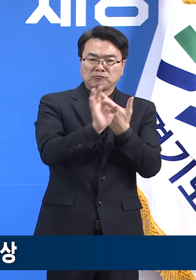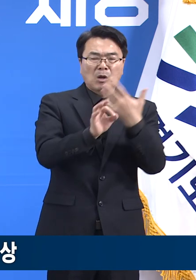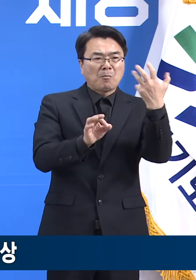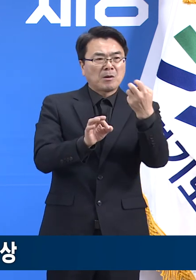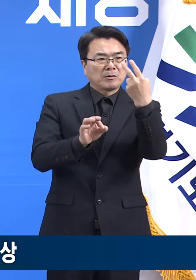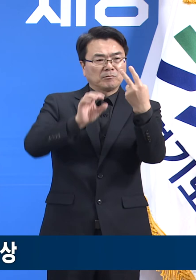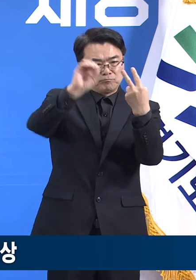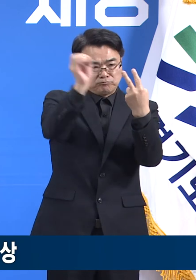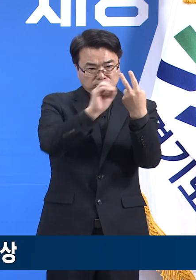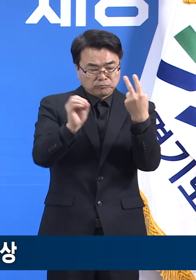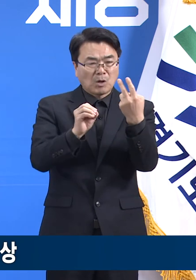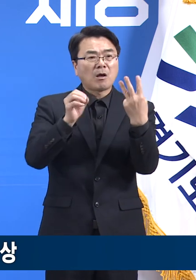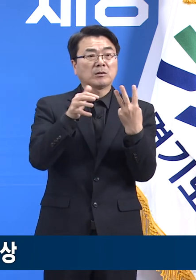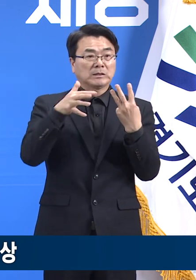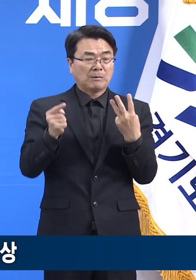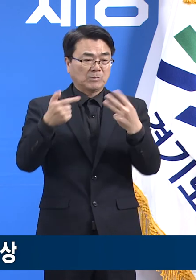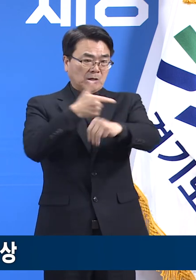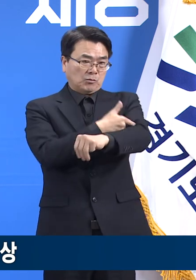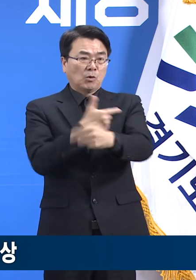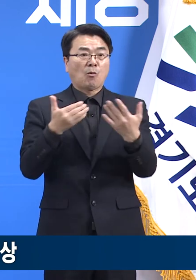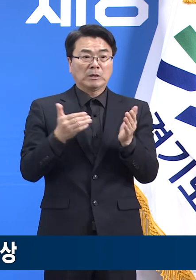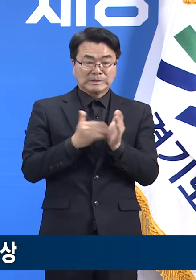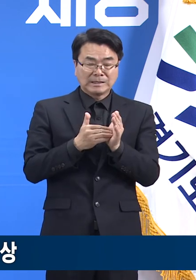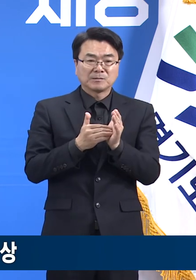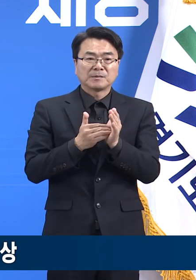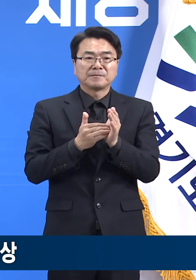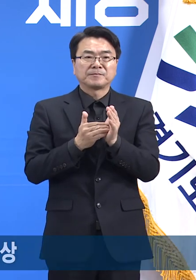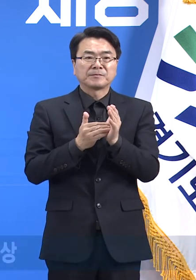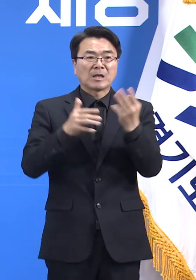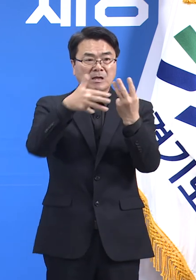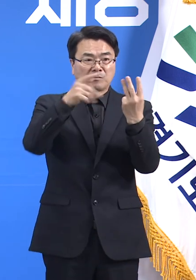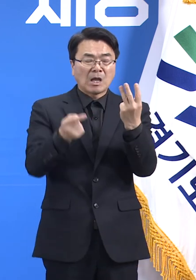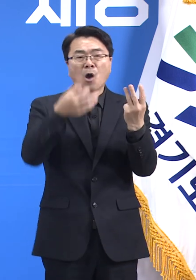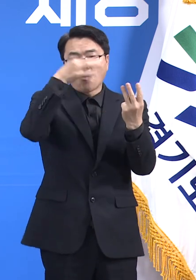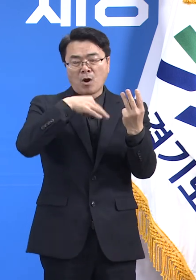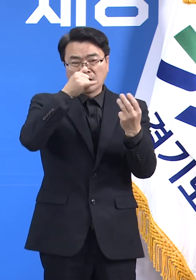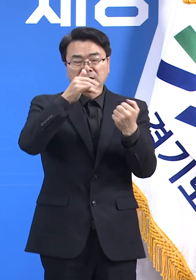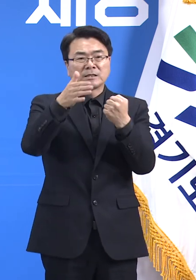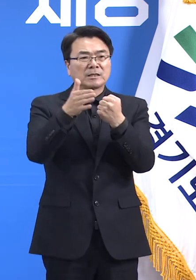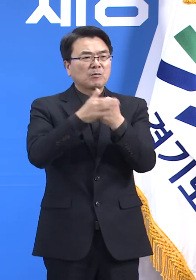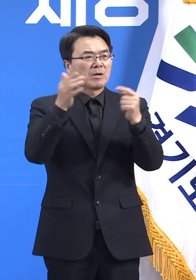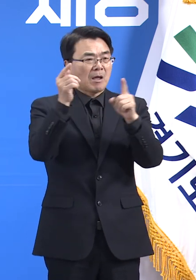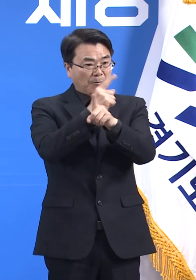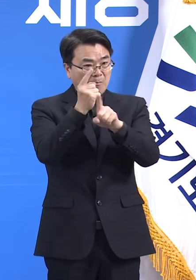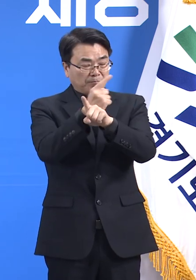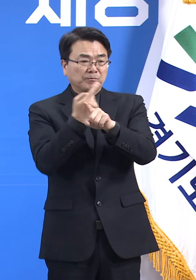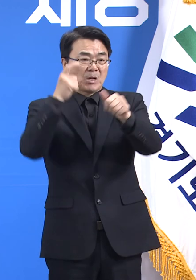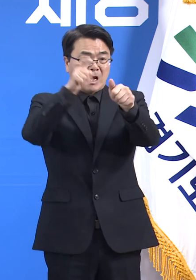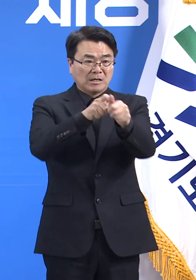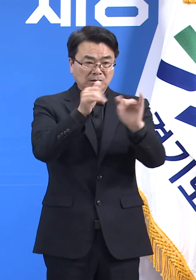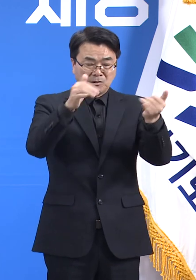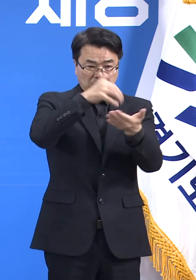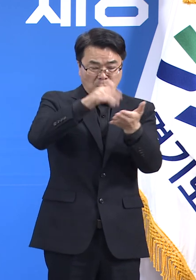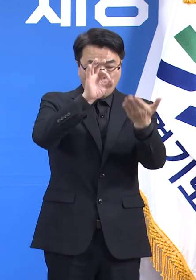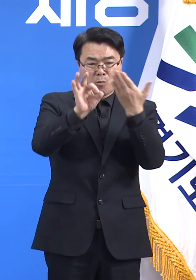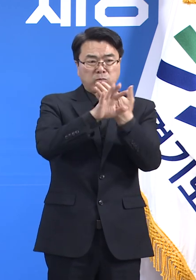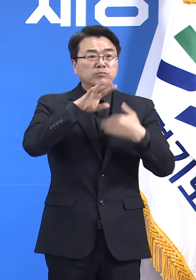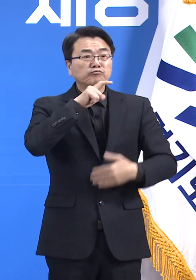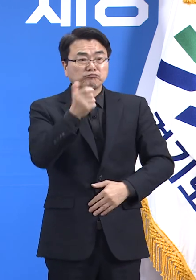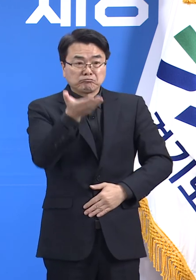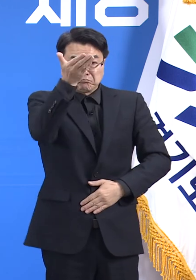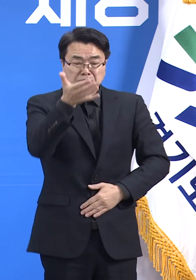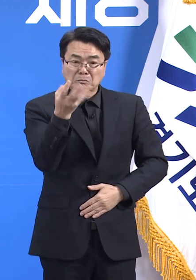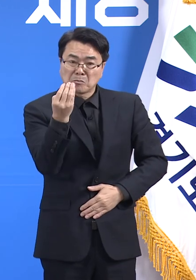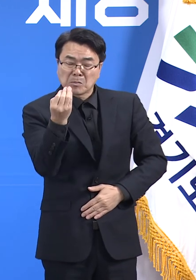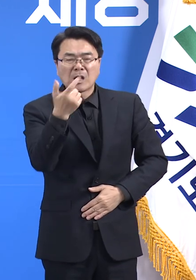82%가 3차 접종에 참여하였습니다. 3차 접종 효과로 최근 일간 도내 신규 확진자 중 60세 이상 비율은